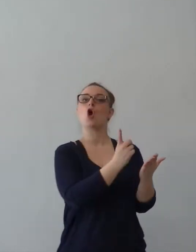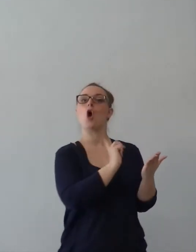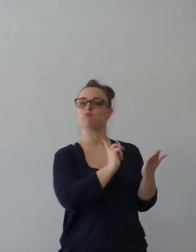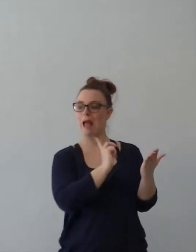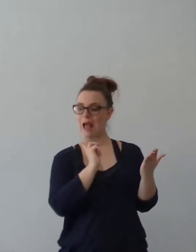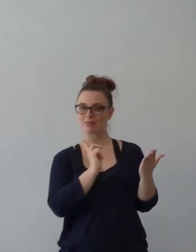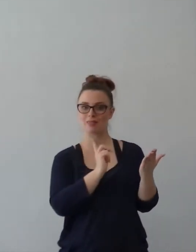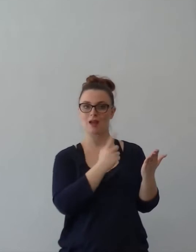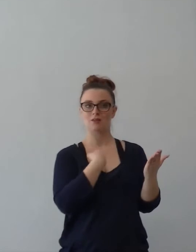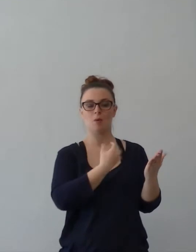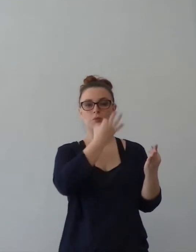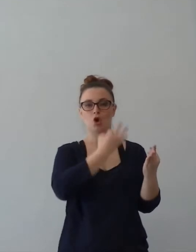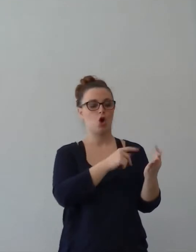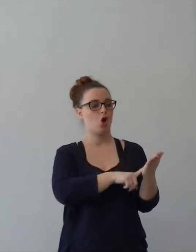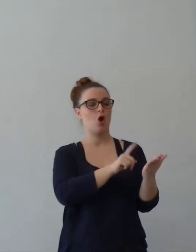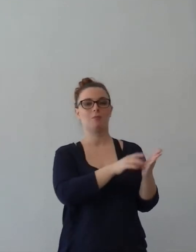essere pieno di gioia.